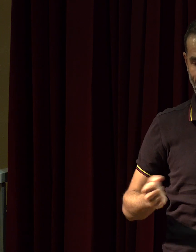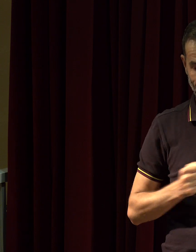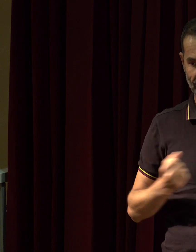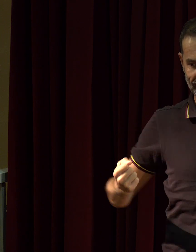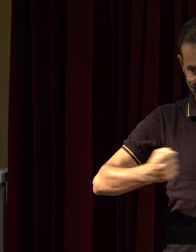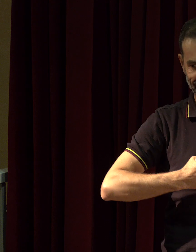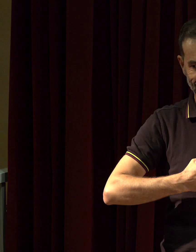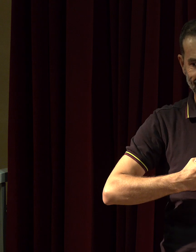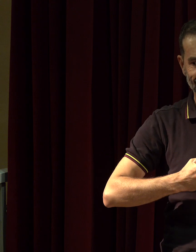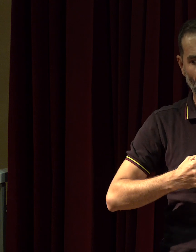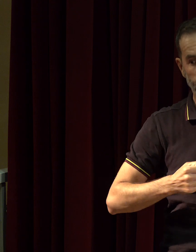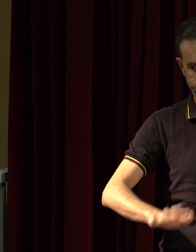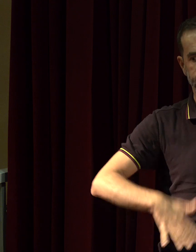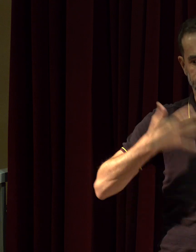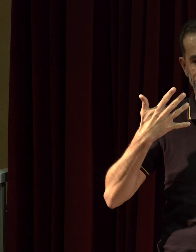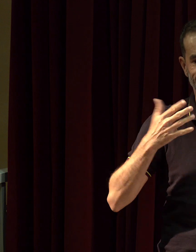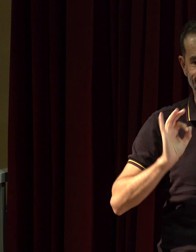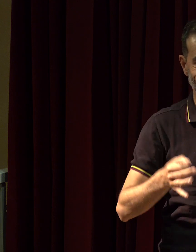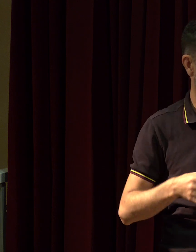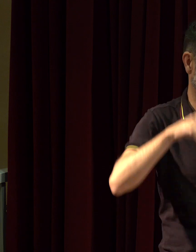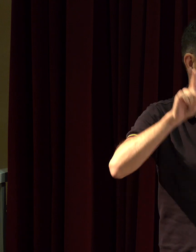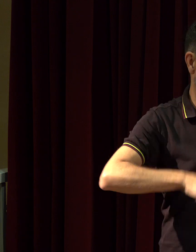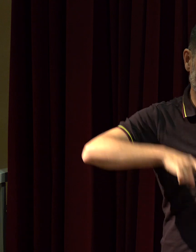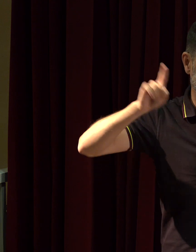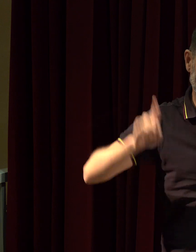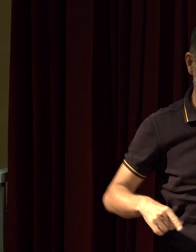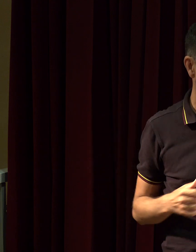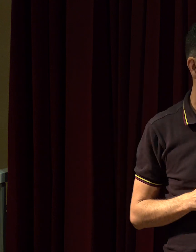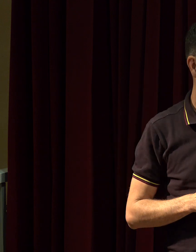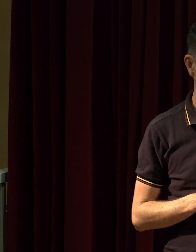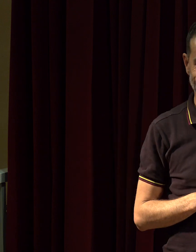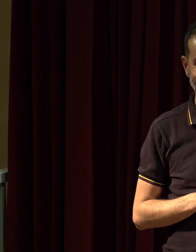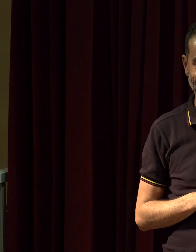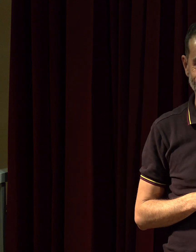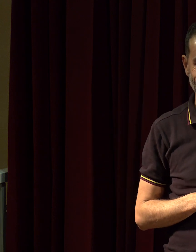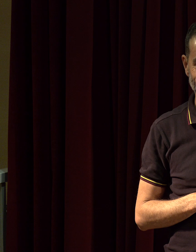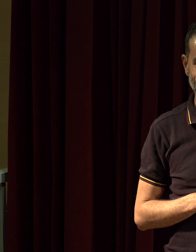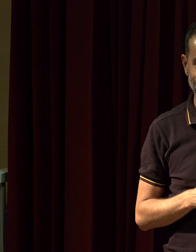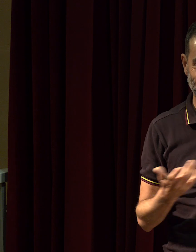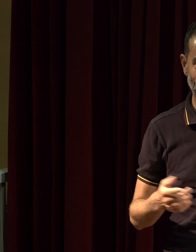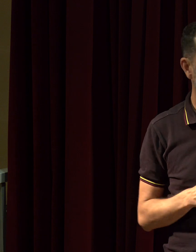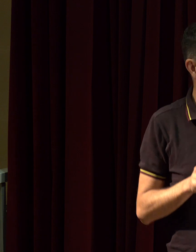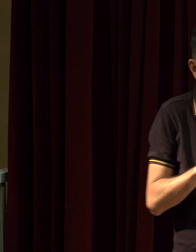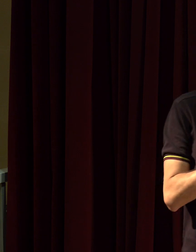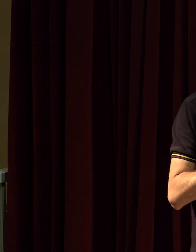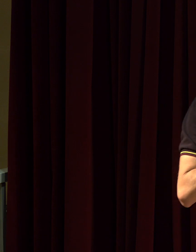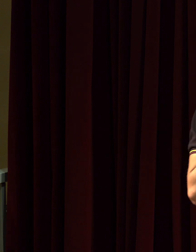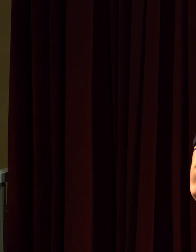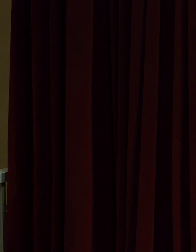Pour la cigale dont vous parliez tout à l'heure, avec un gilet vibrant, on le ressentirait énormément. Ça dépend vraiment de la source sonore.